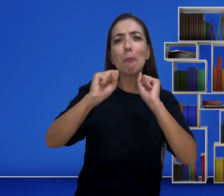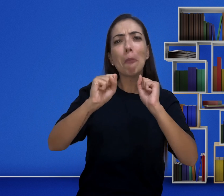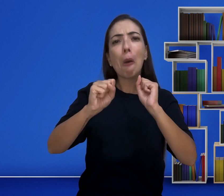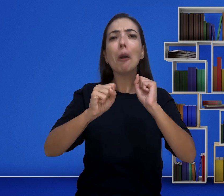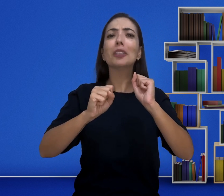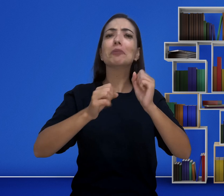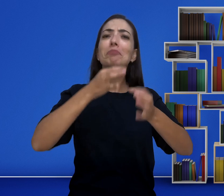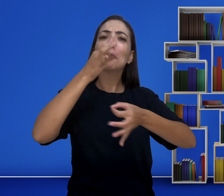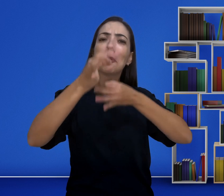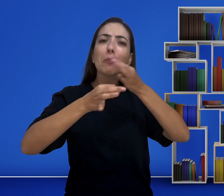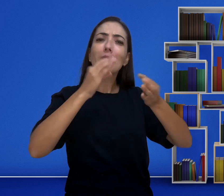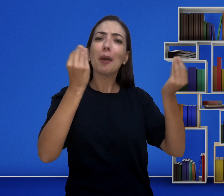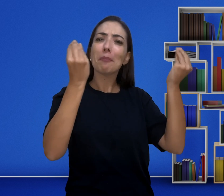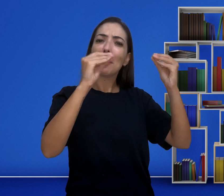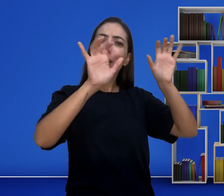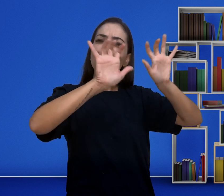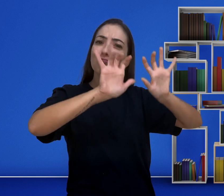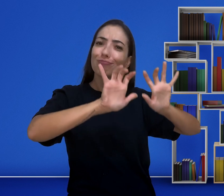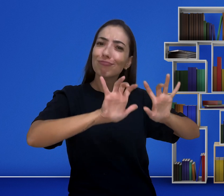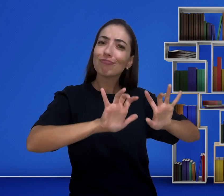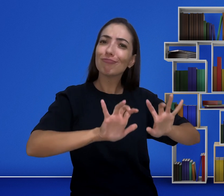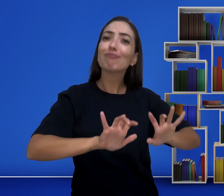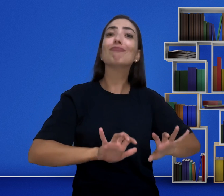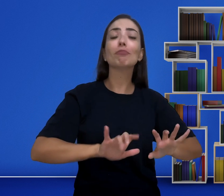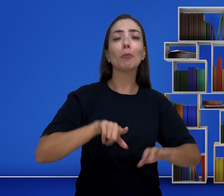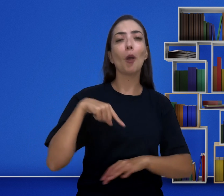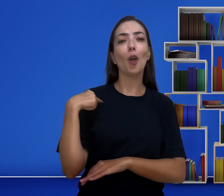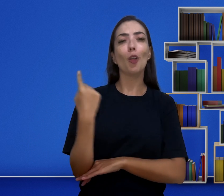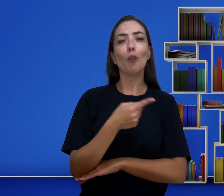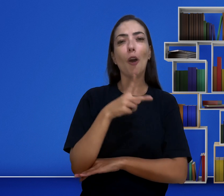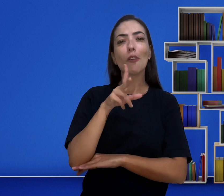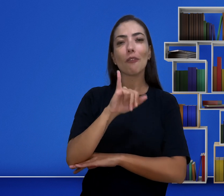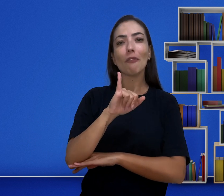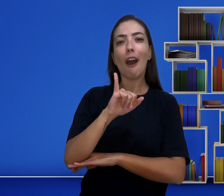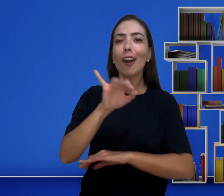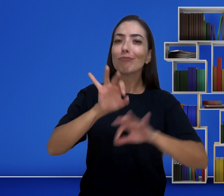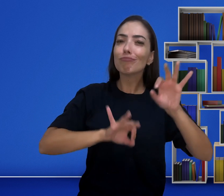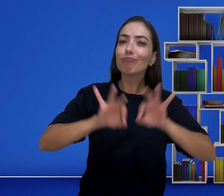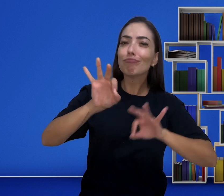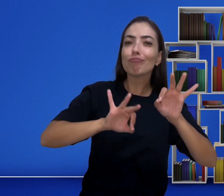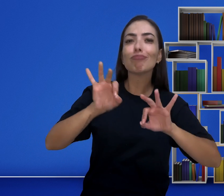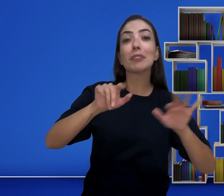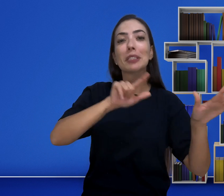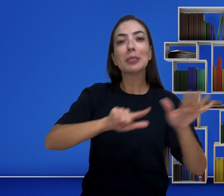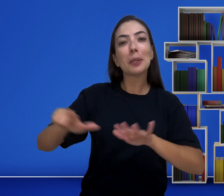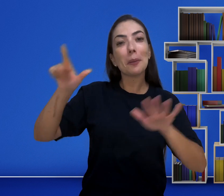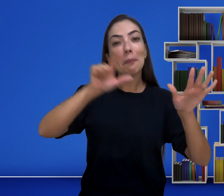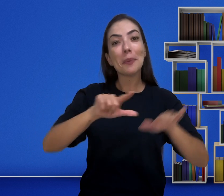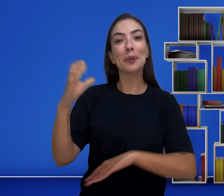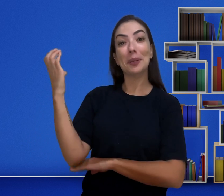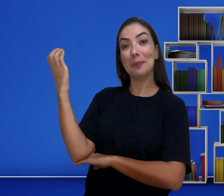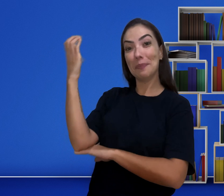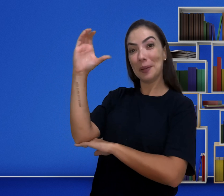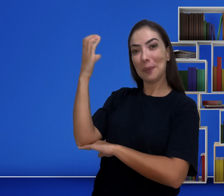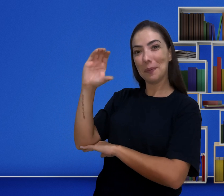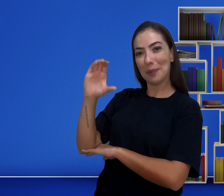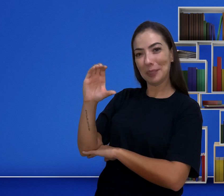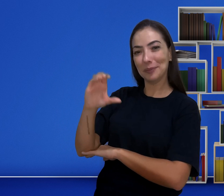Então, coloquem as suas sugestões aqui nos comentários de novos temas. E nós vamos preparar novos vídeos para postar para